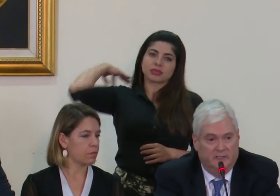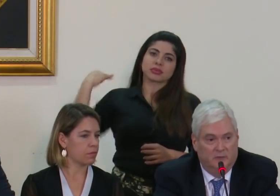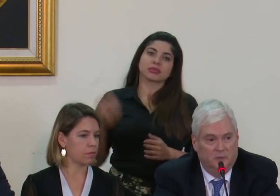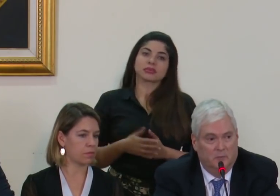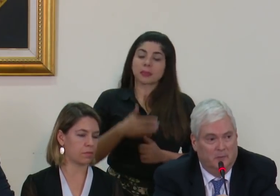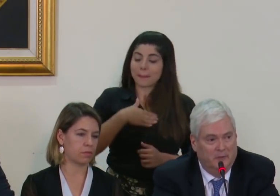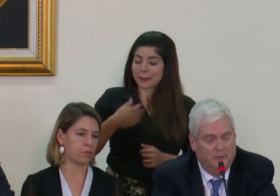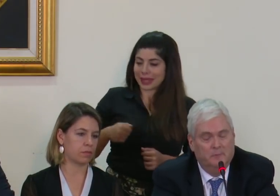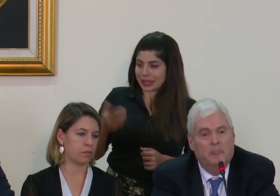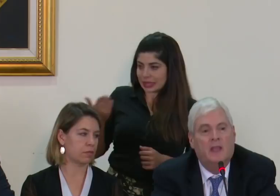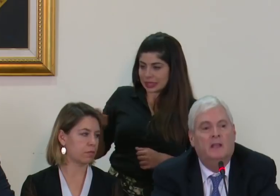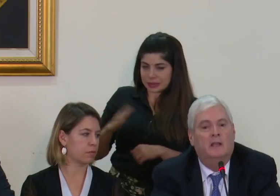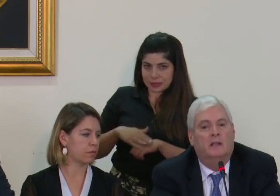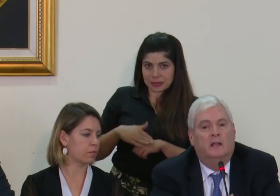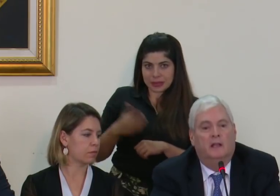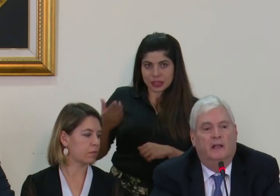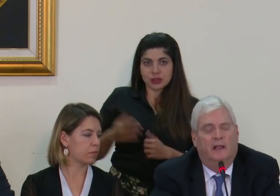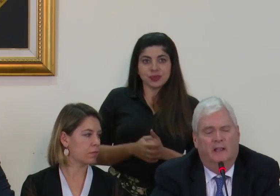presidente con su permiso